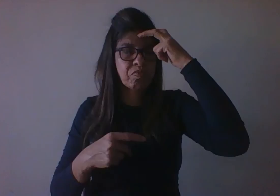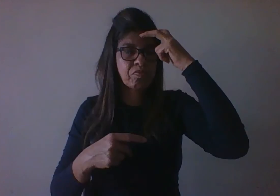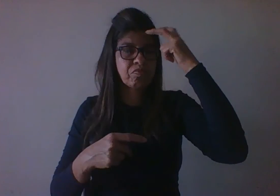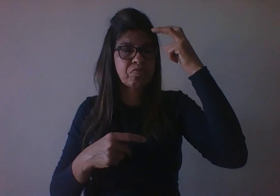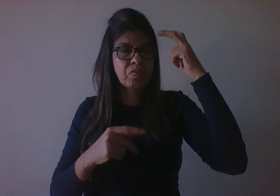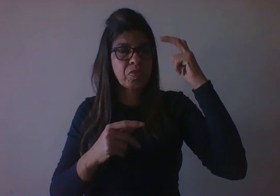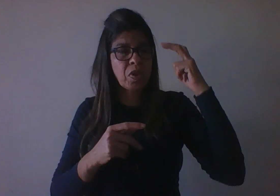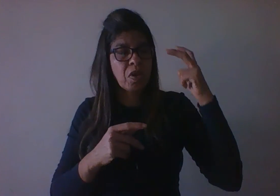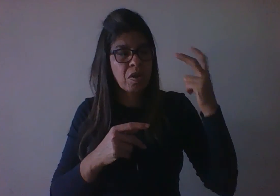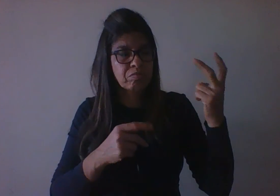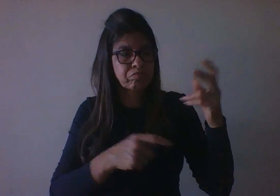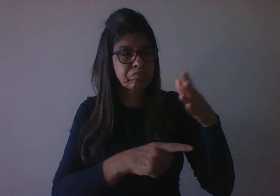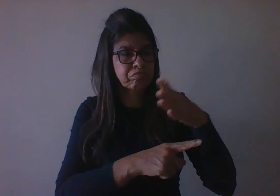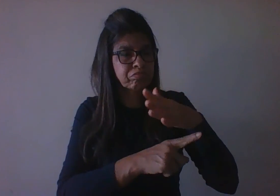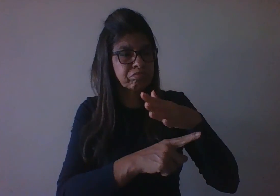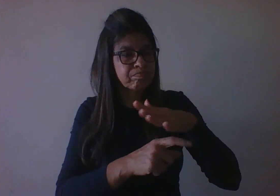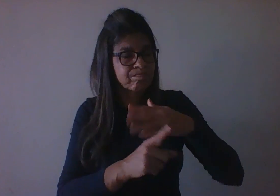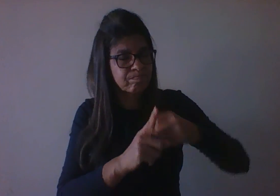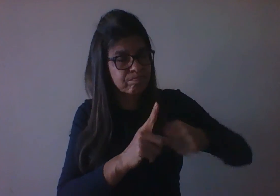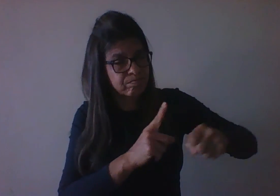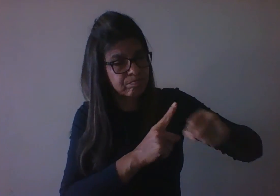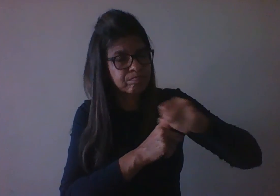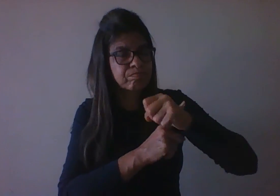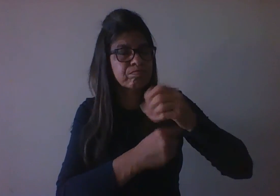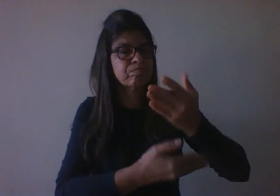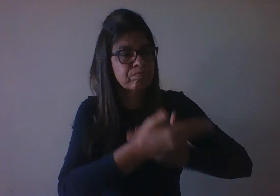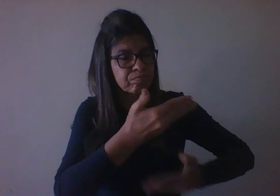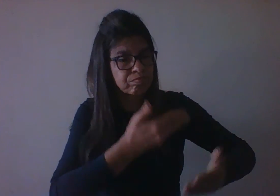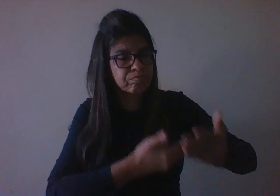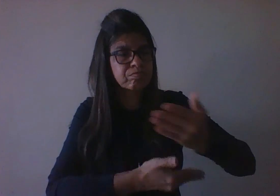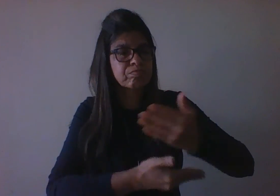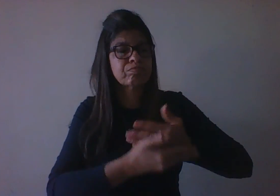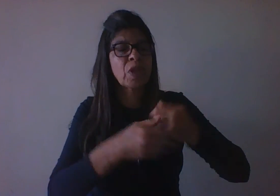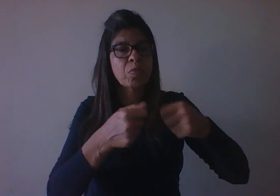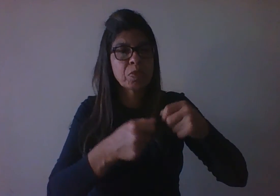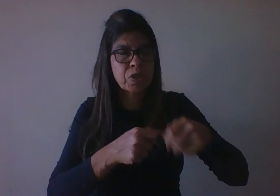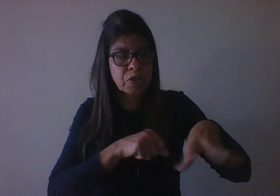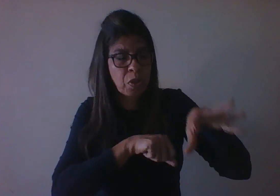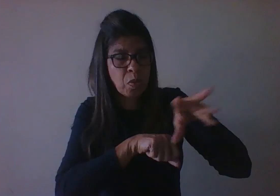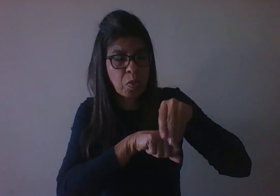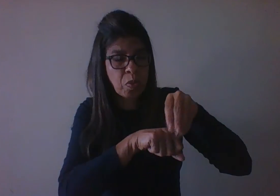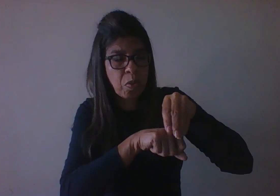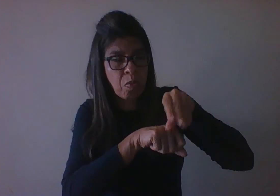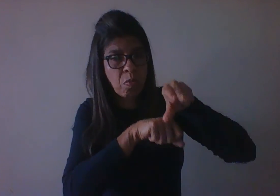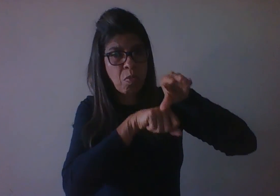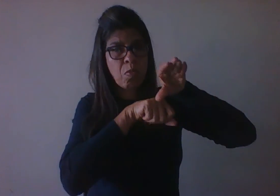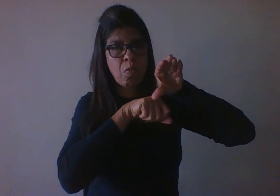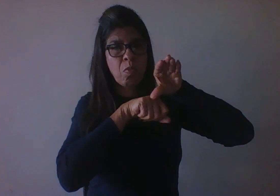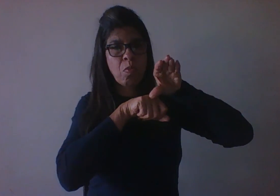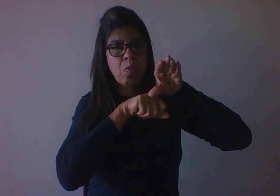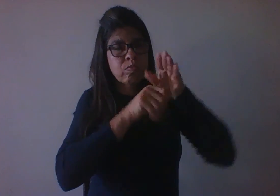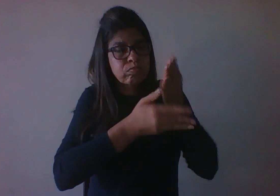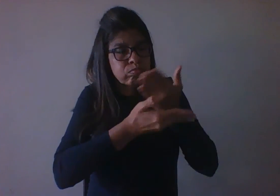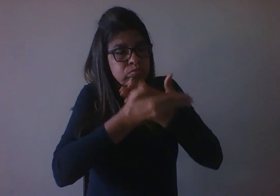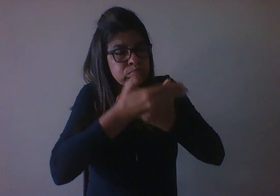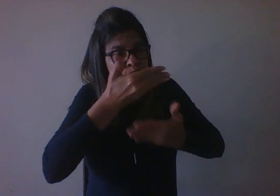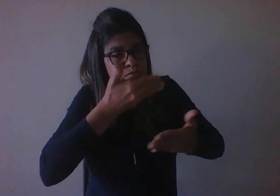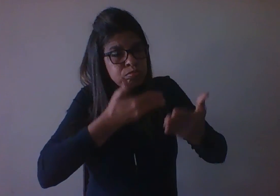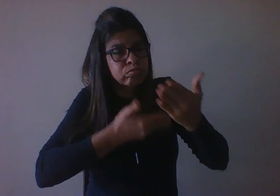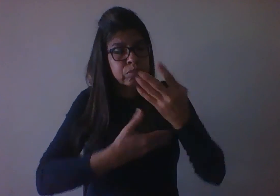O sujeito é um ser interativo que adquire conhecimentos nas relações intra e interpessoais, que